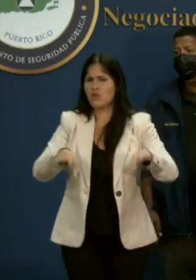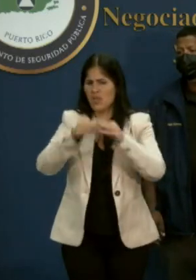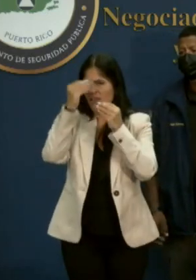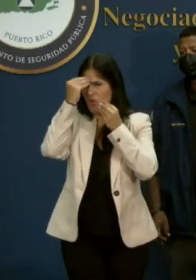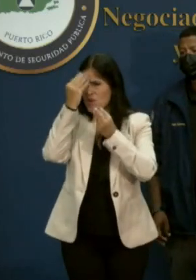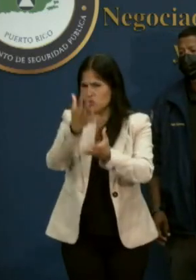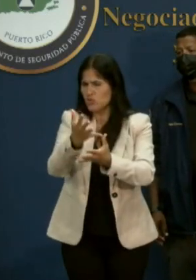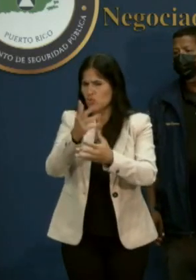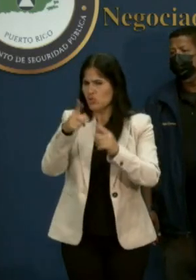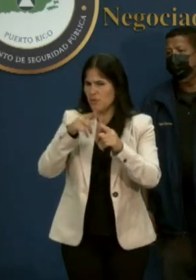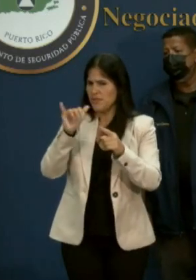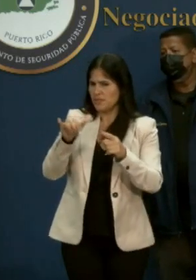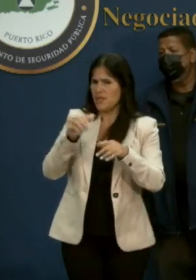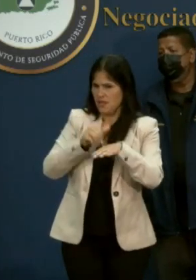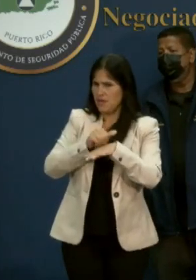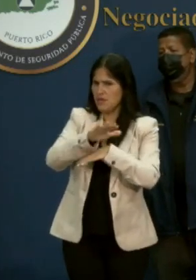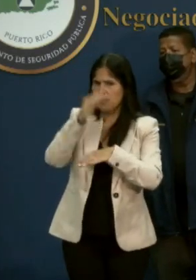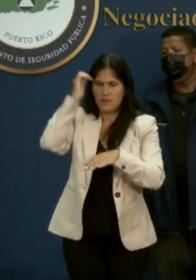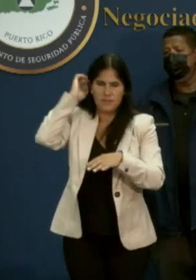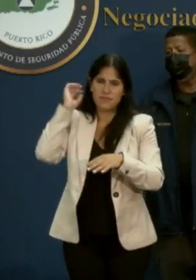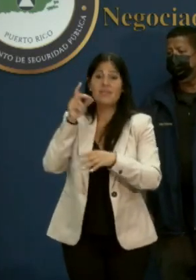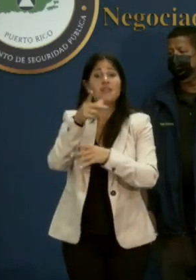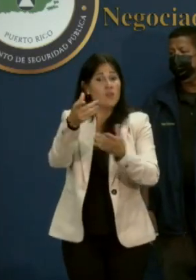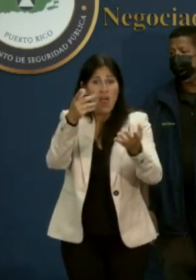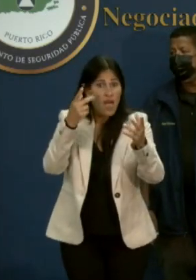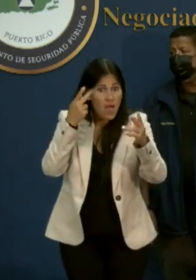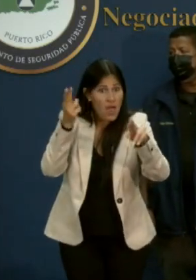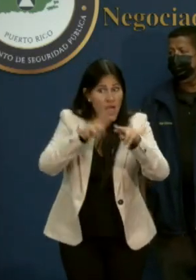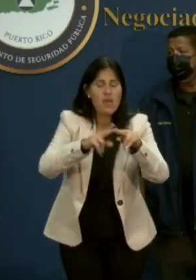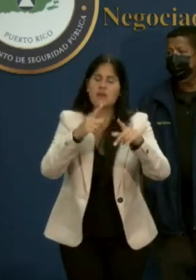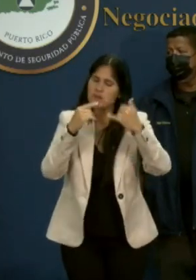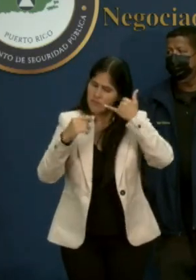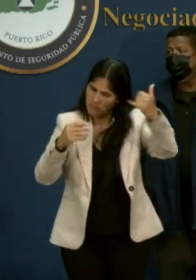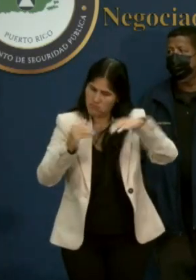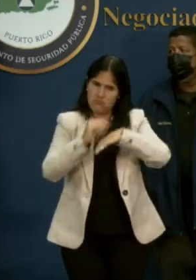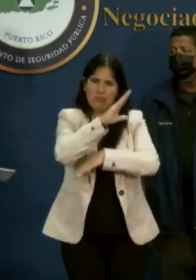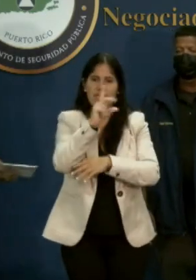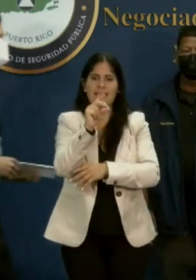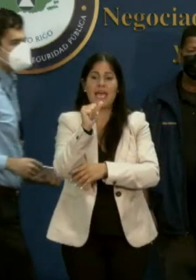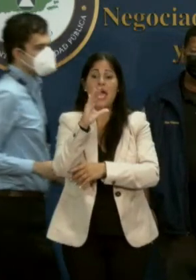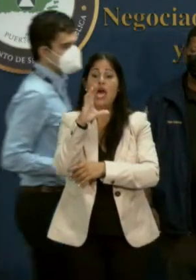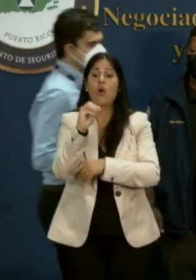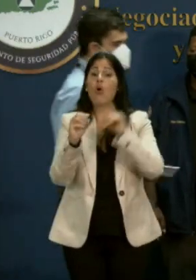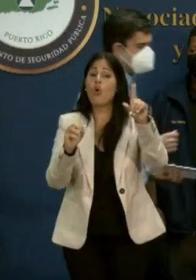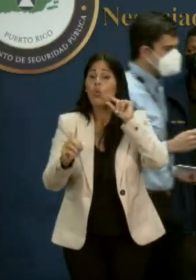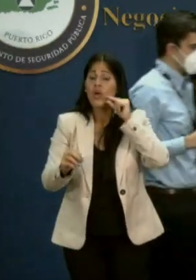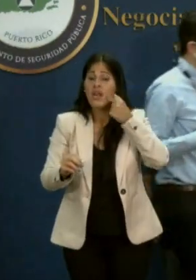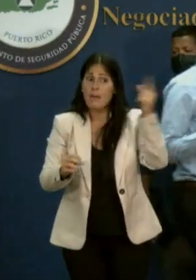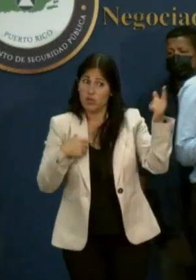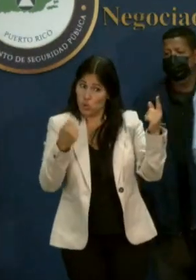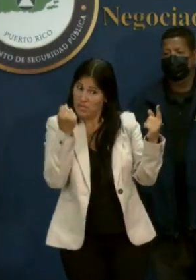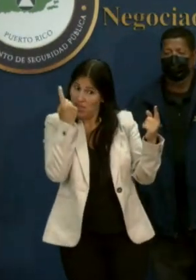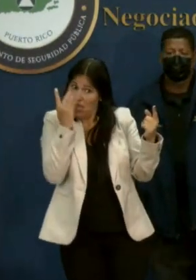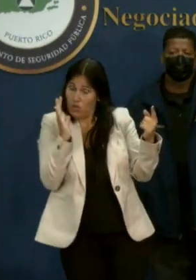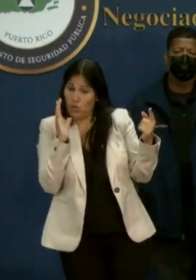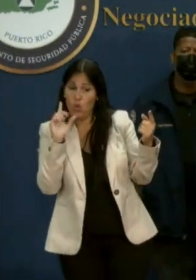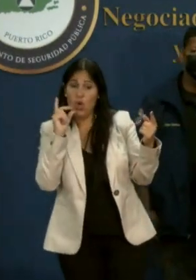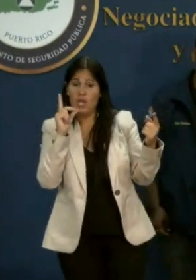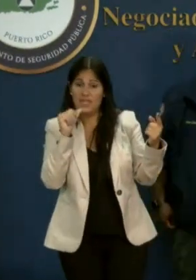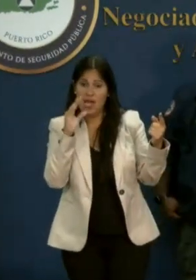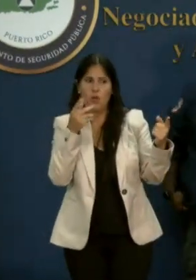al DACO para que podamos actuar. Hemos entendido que en Guaynabo sucedió algo como lo que le estoy comentando y